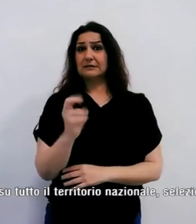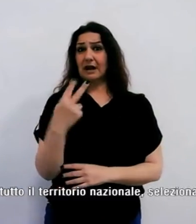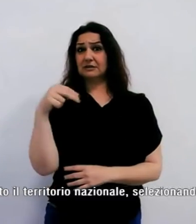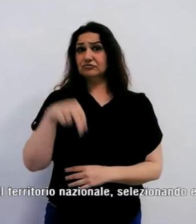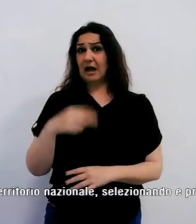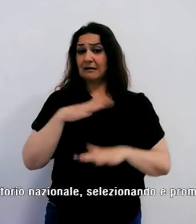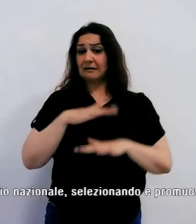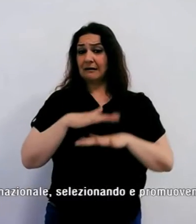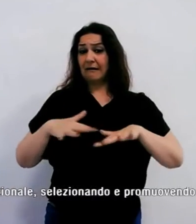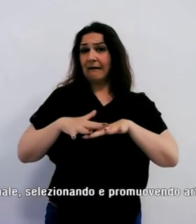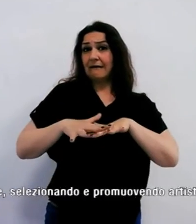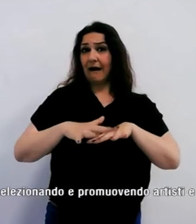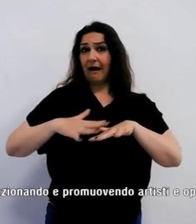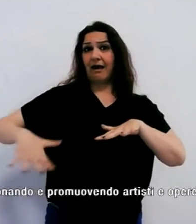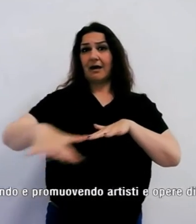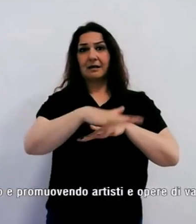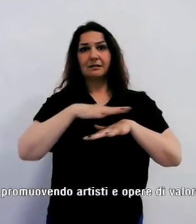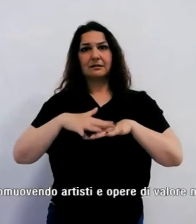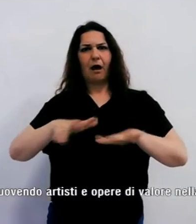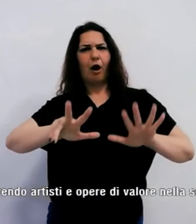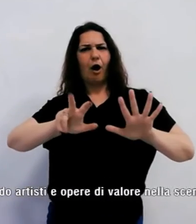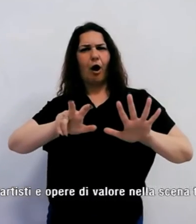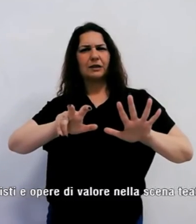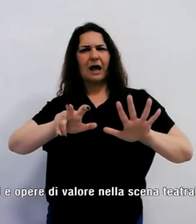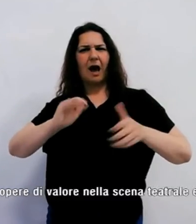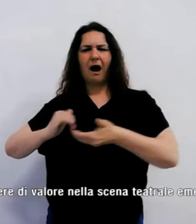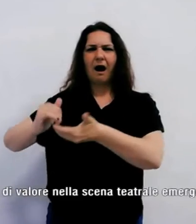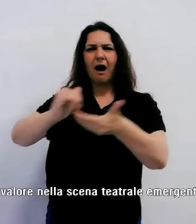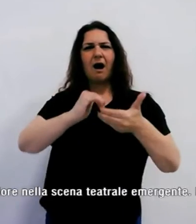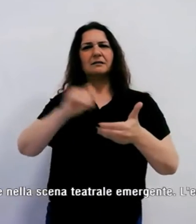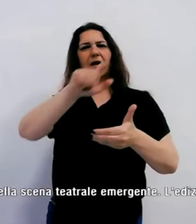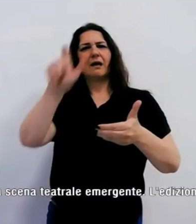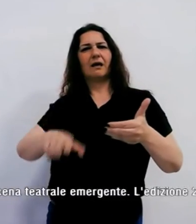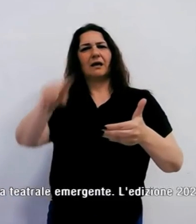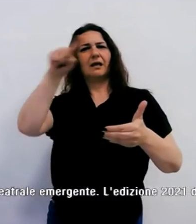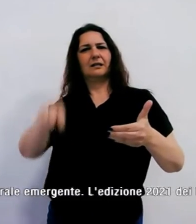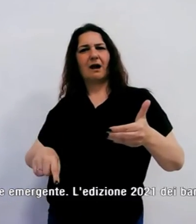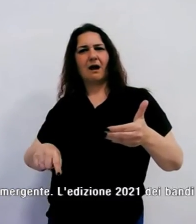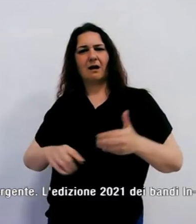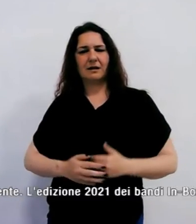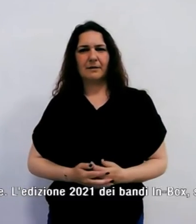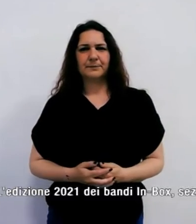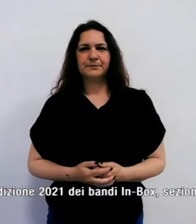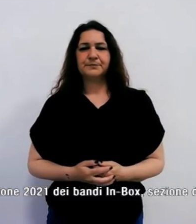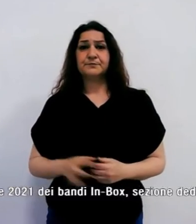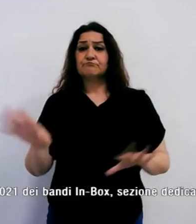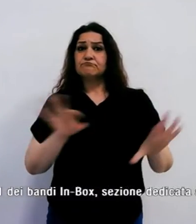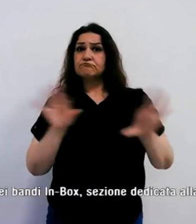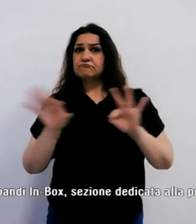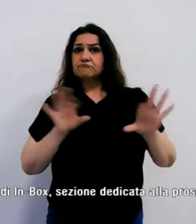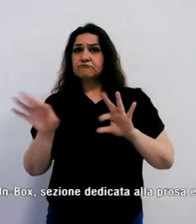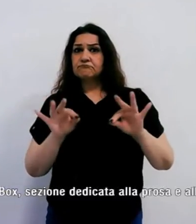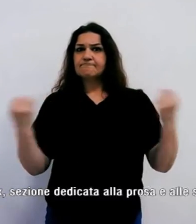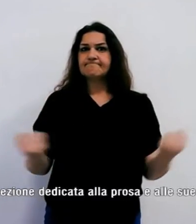80 soggetti diffusi su tutto il territorio nazionale, selezionando e promuovendo